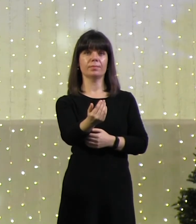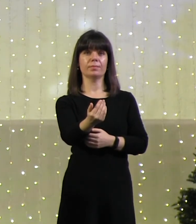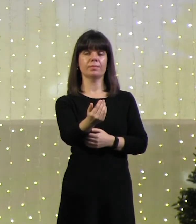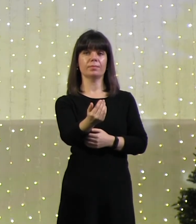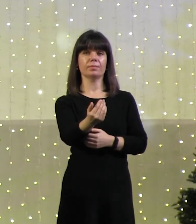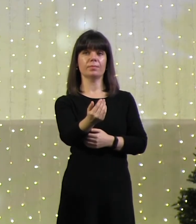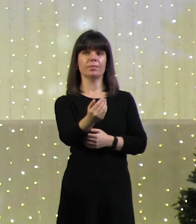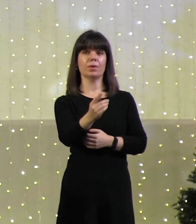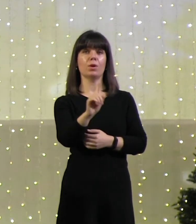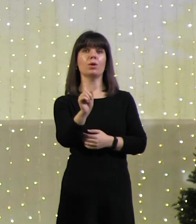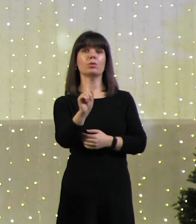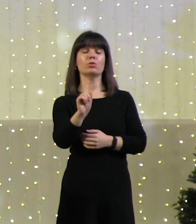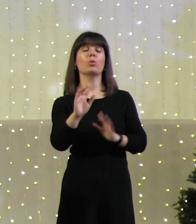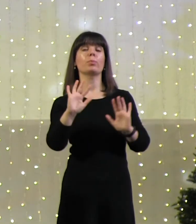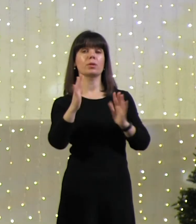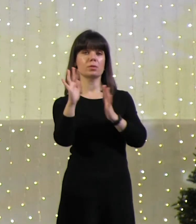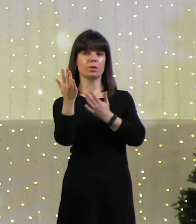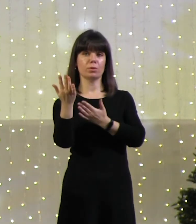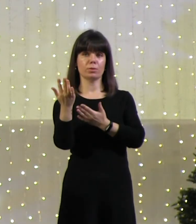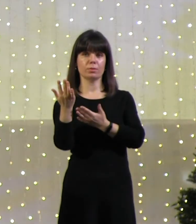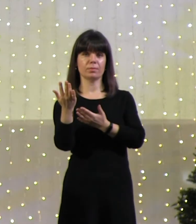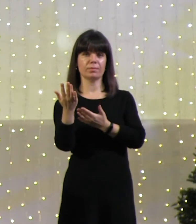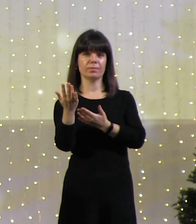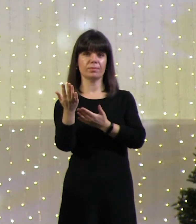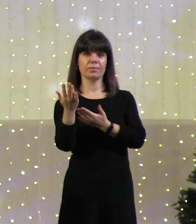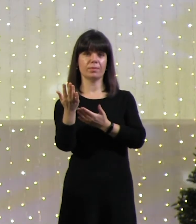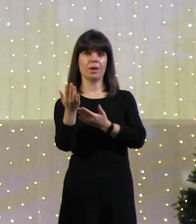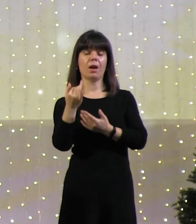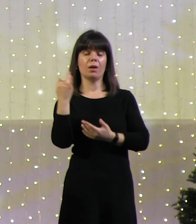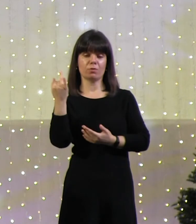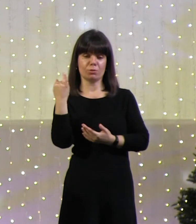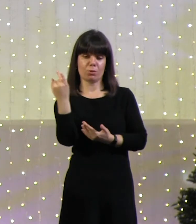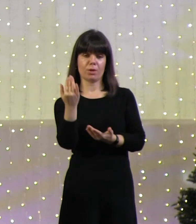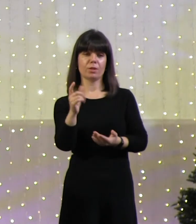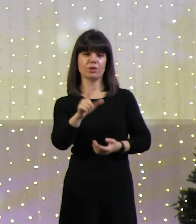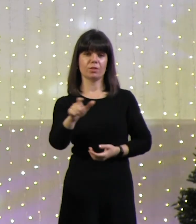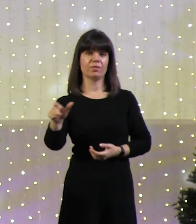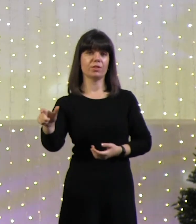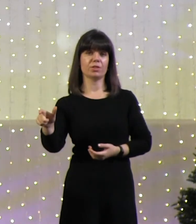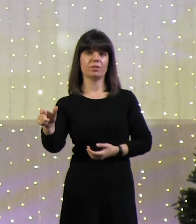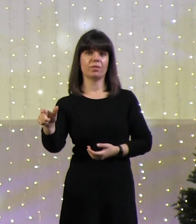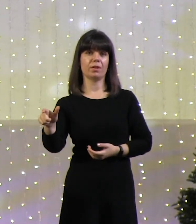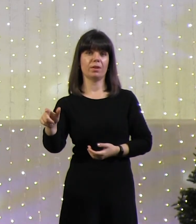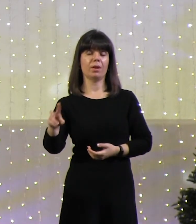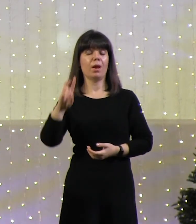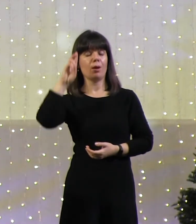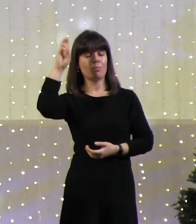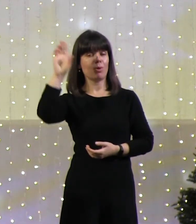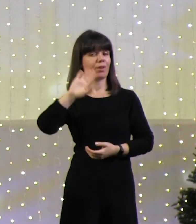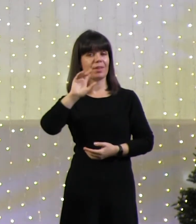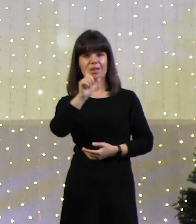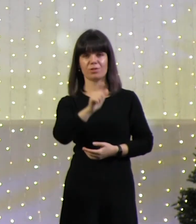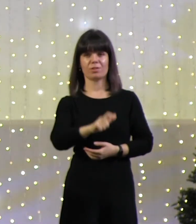что бы произошло в истории человечества. Но Бог не человек.